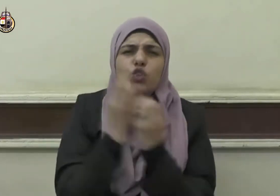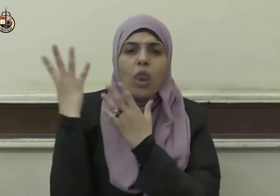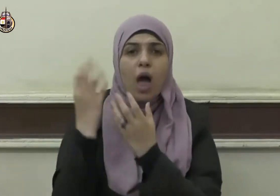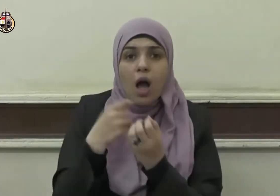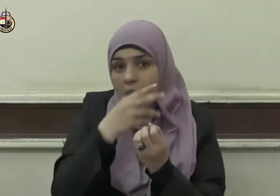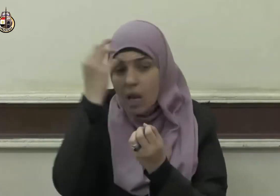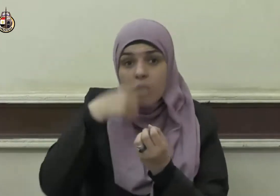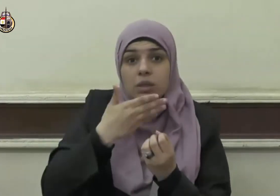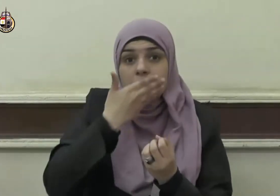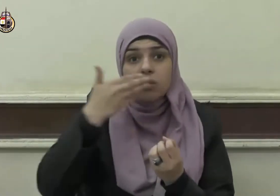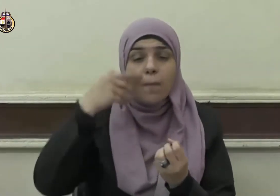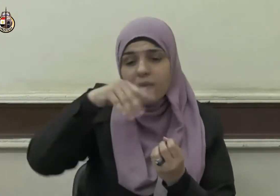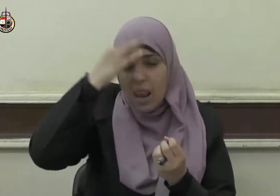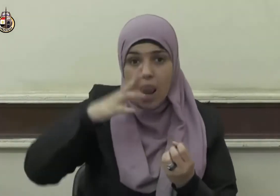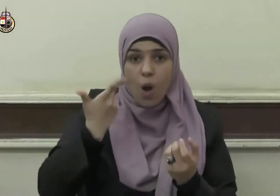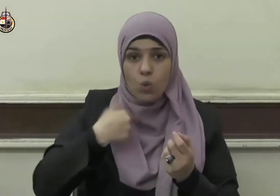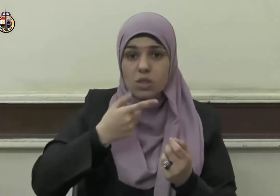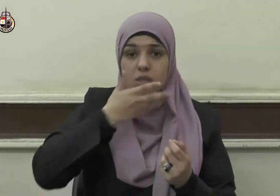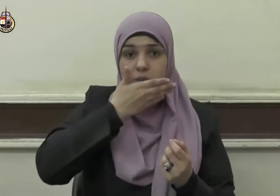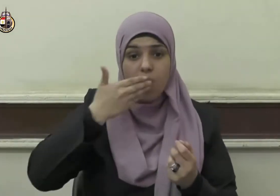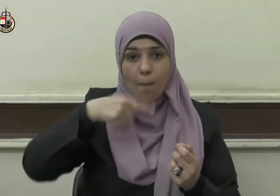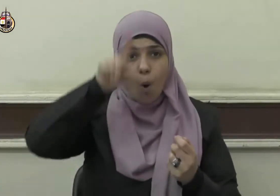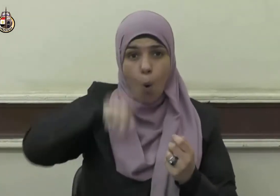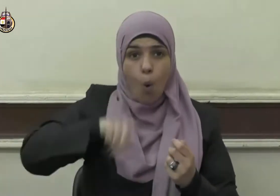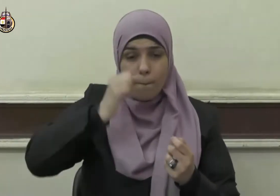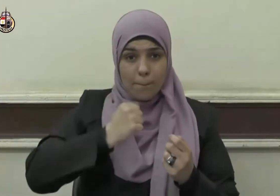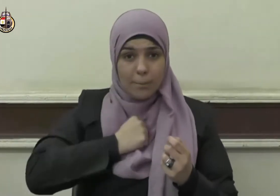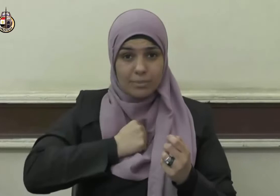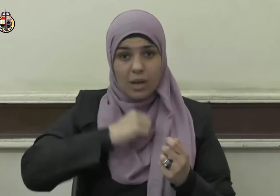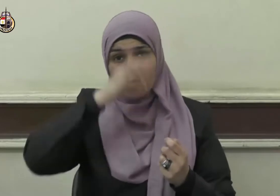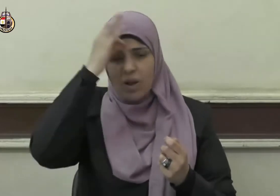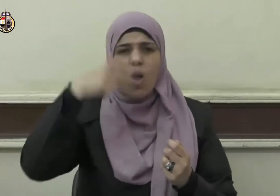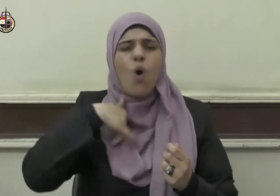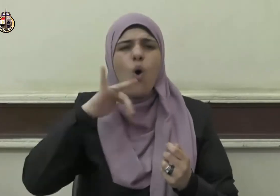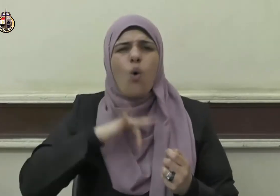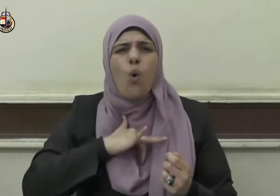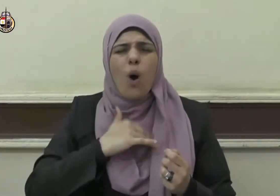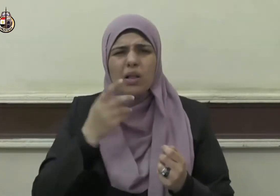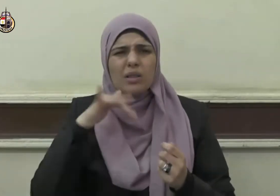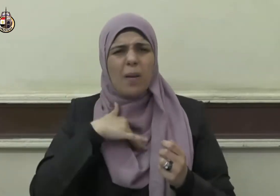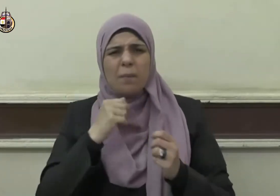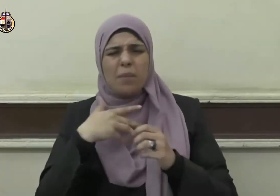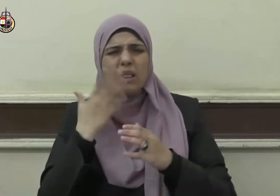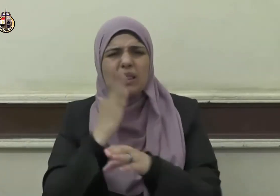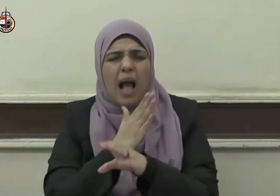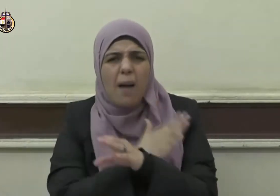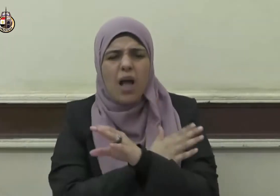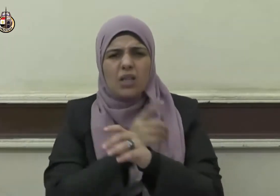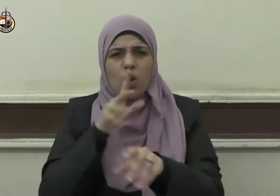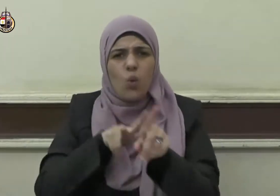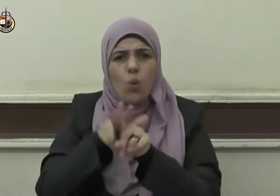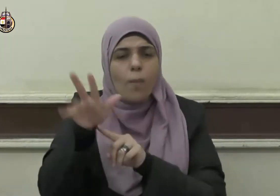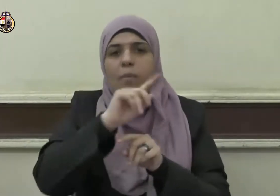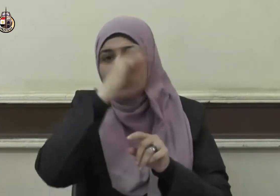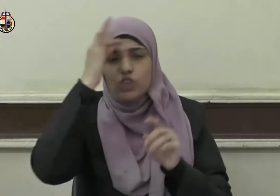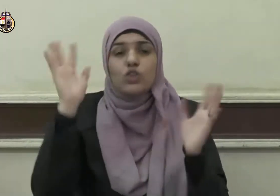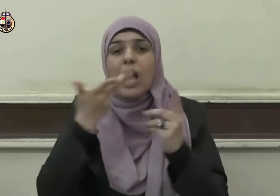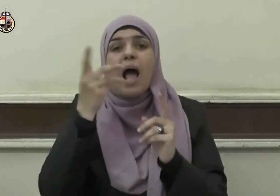كان يوم صوم أحدكم فلا يرفر ولا يسخر فإن سيبه واحد أو